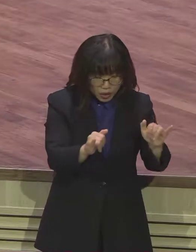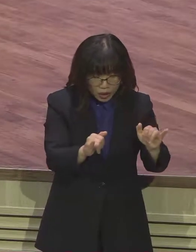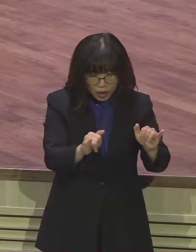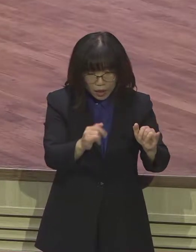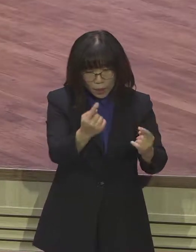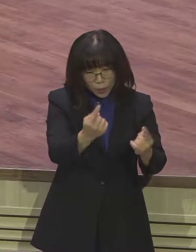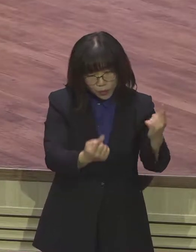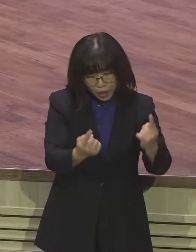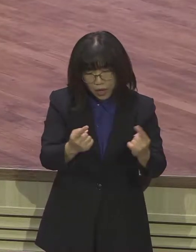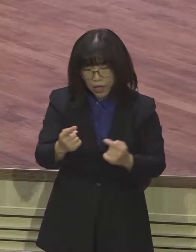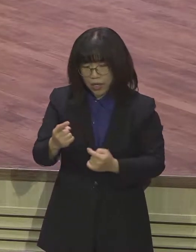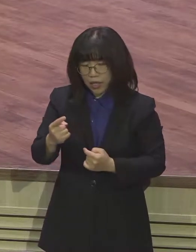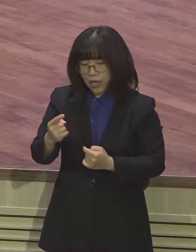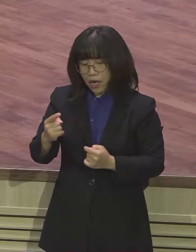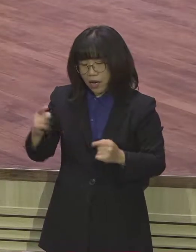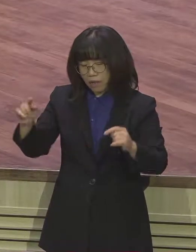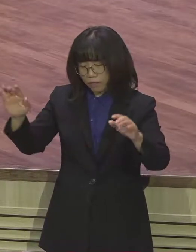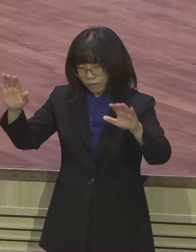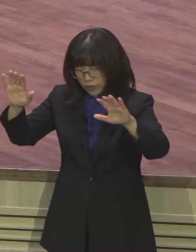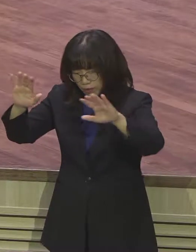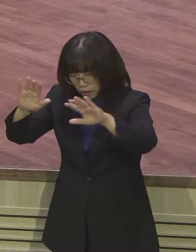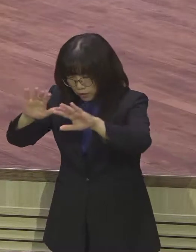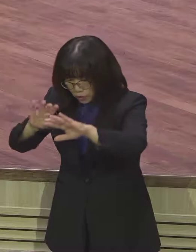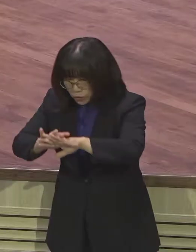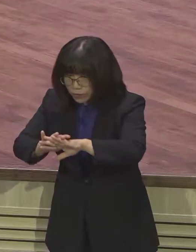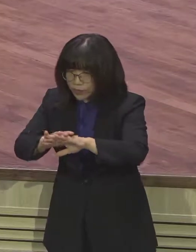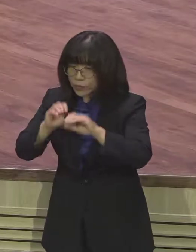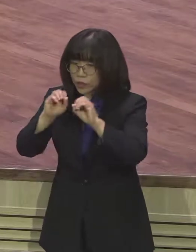선지자 중에 어떤 선지자가 여러분 더 핍박을 받았을 것 같습니까